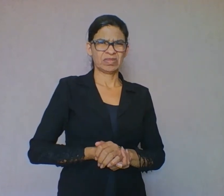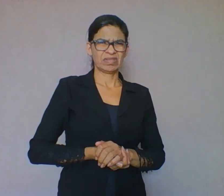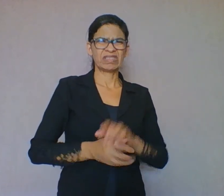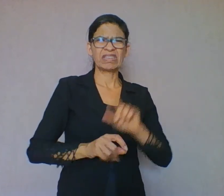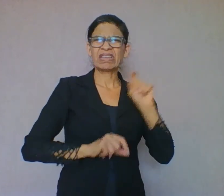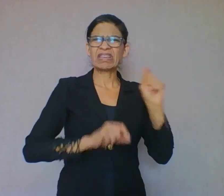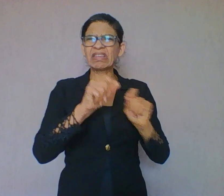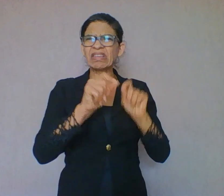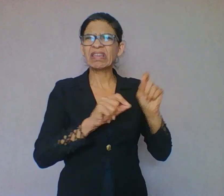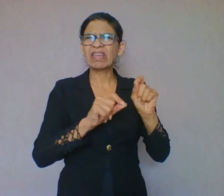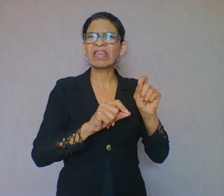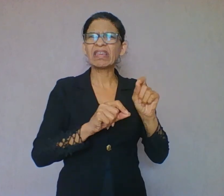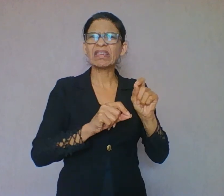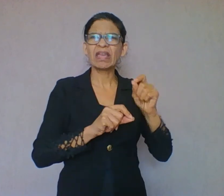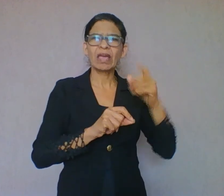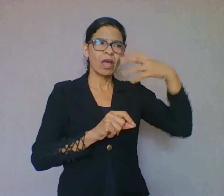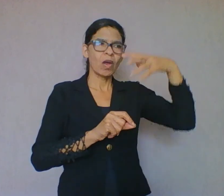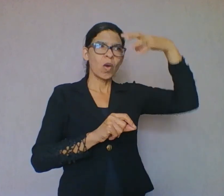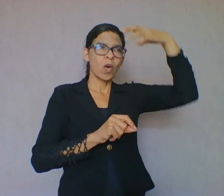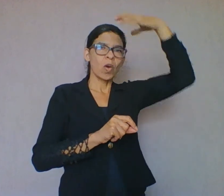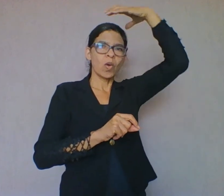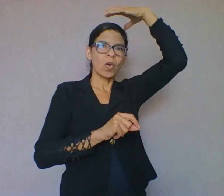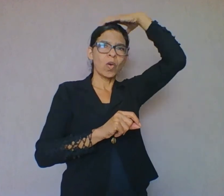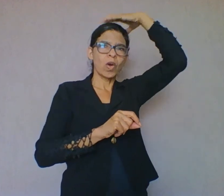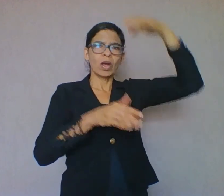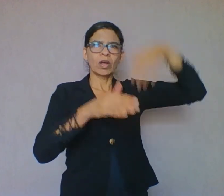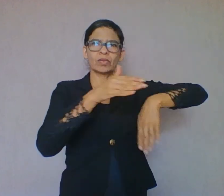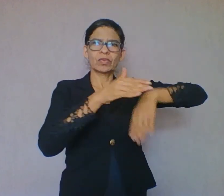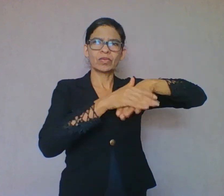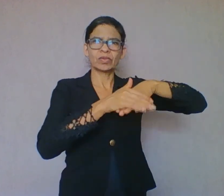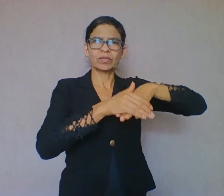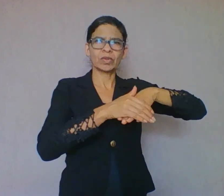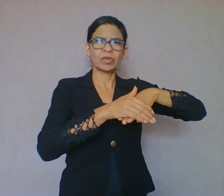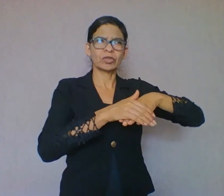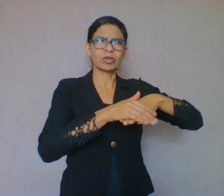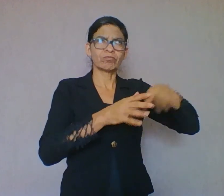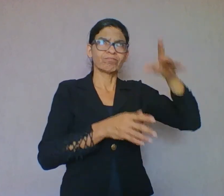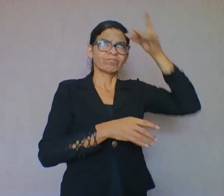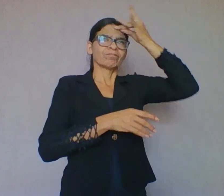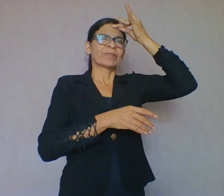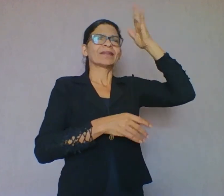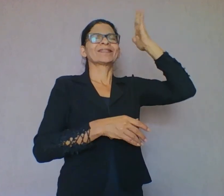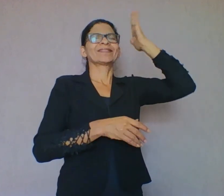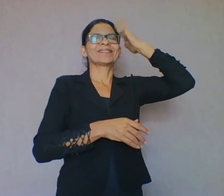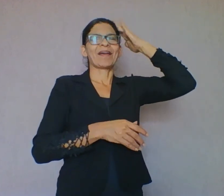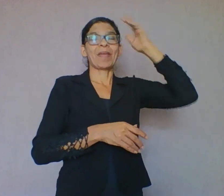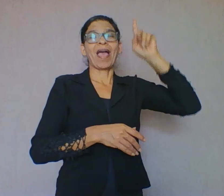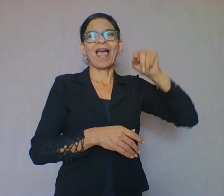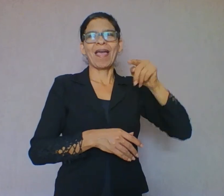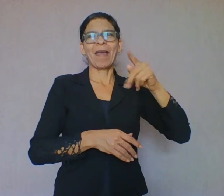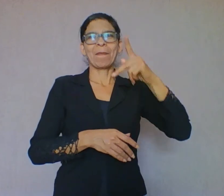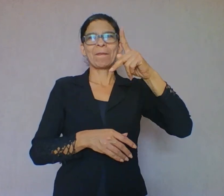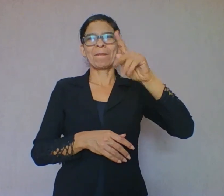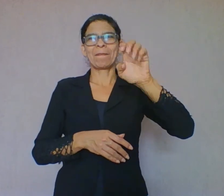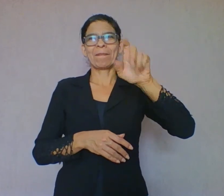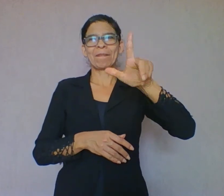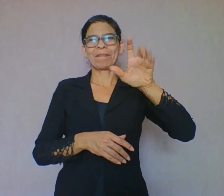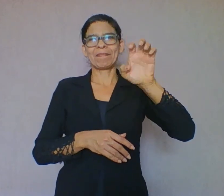é Pelé. Assim, devido à inferência, não é necessário elucidar toda a informação do texto. Ela favorece um